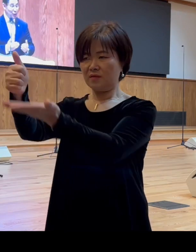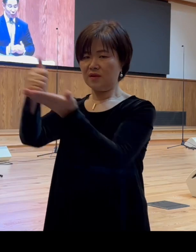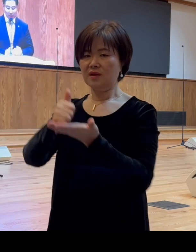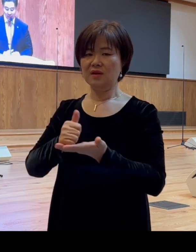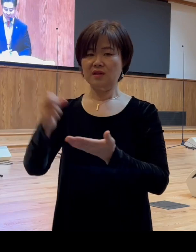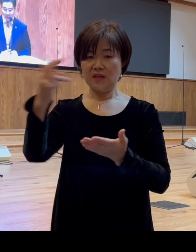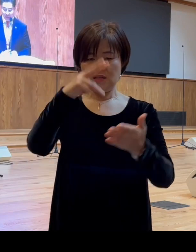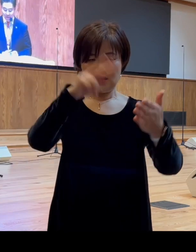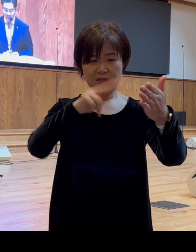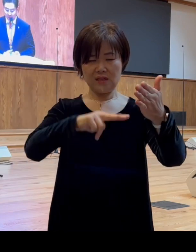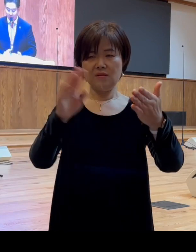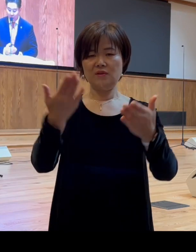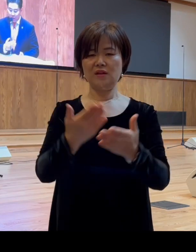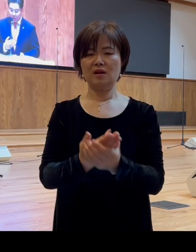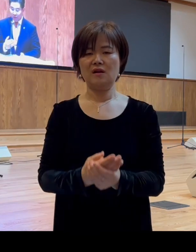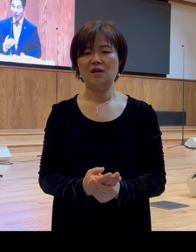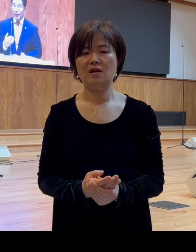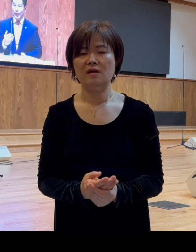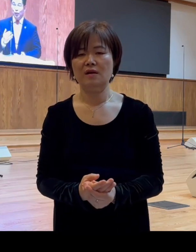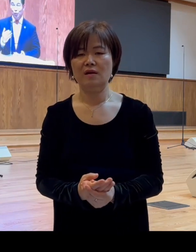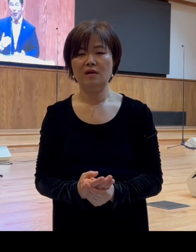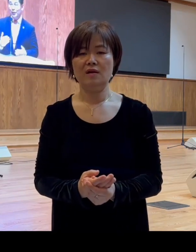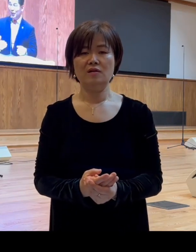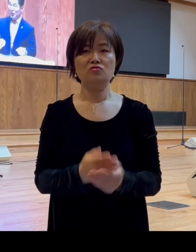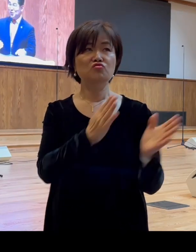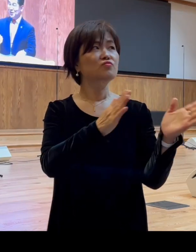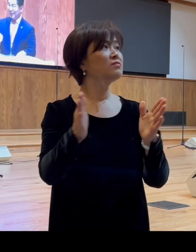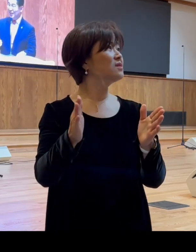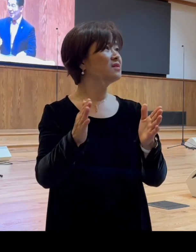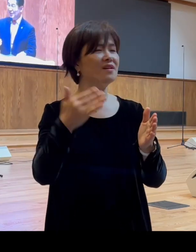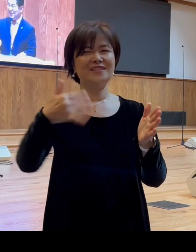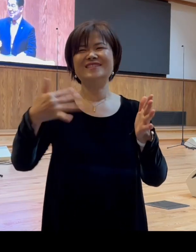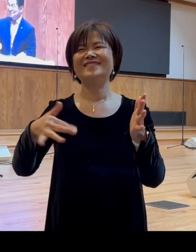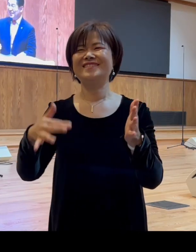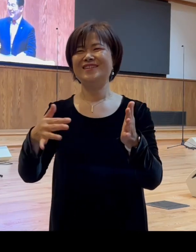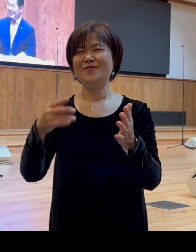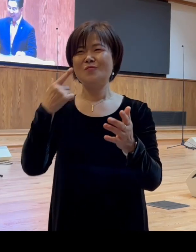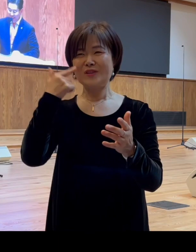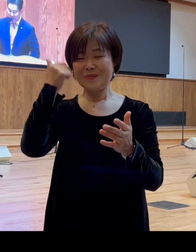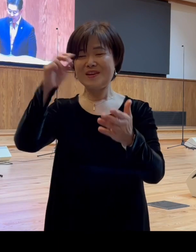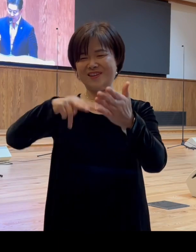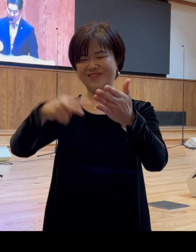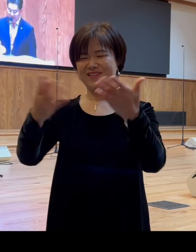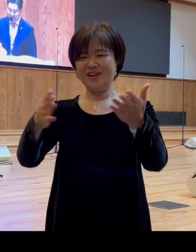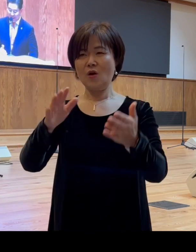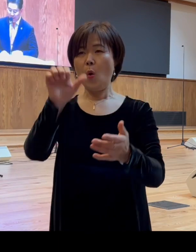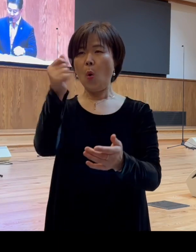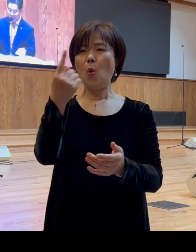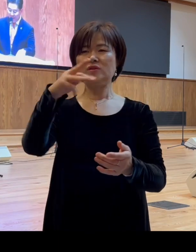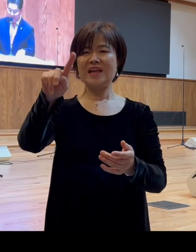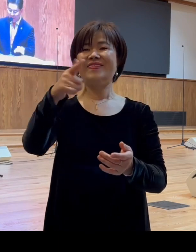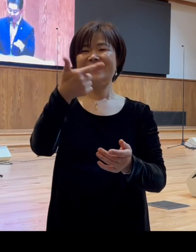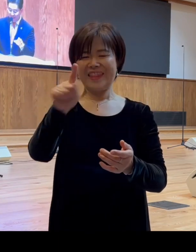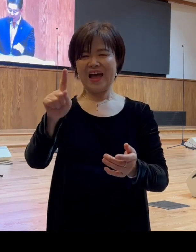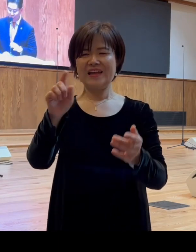하겠습니다 준비가 안 된 것 같습니다 제가 읽어드리겠습니다 호산나 다윗의 자손이여